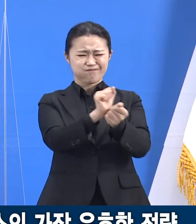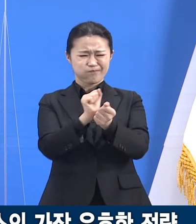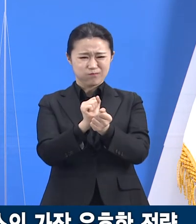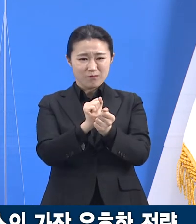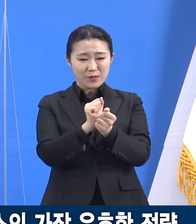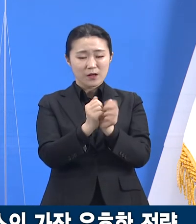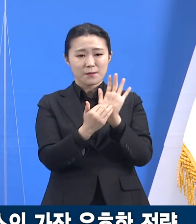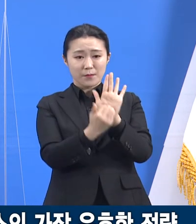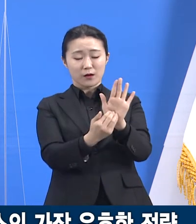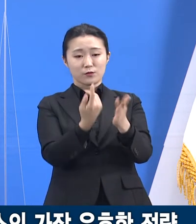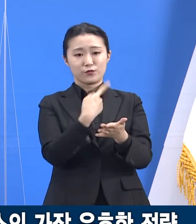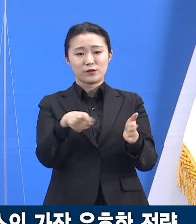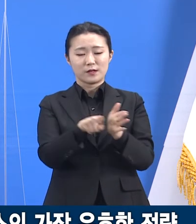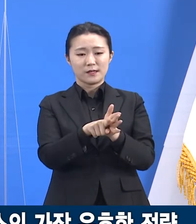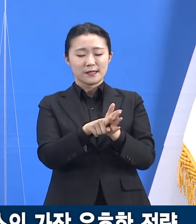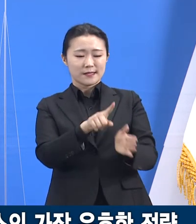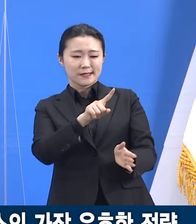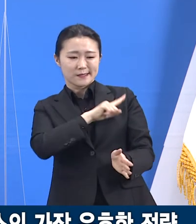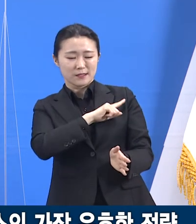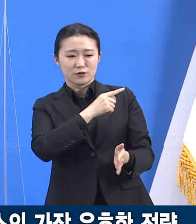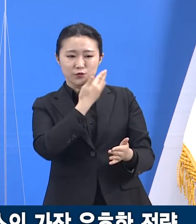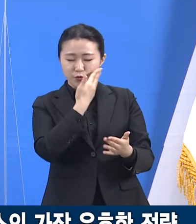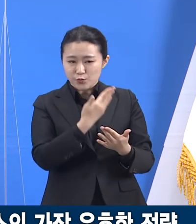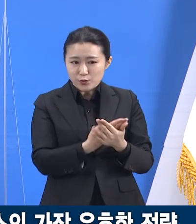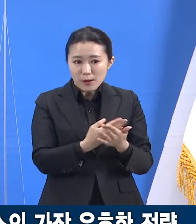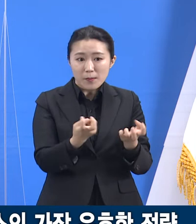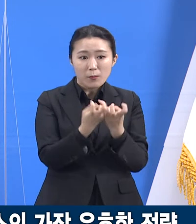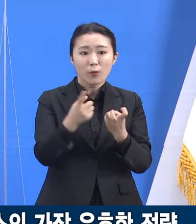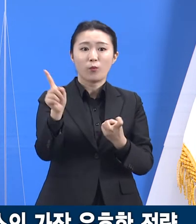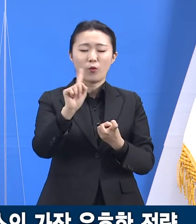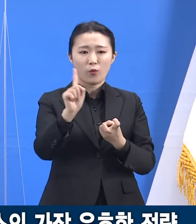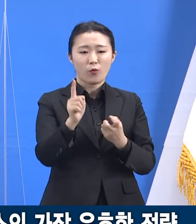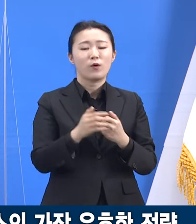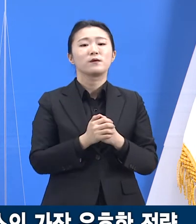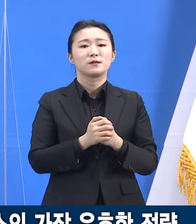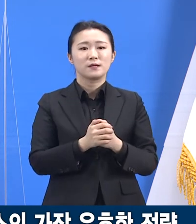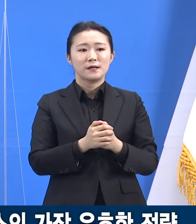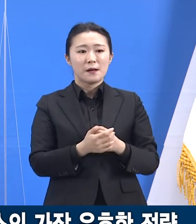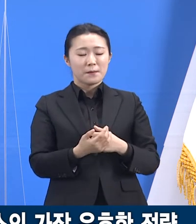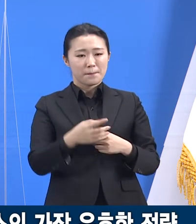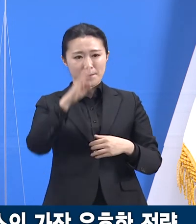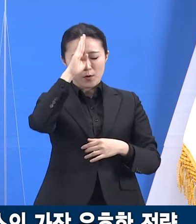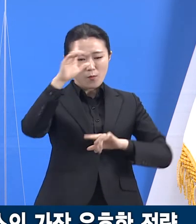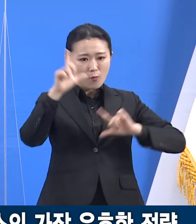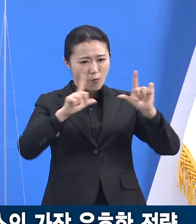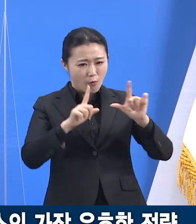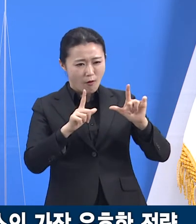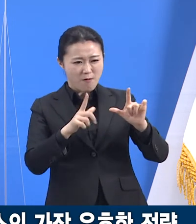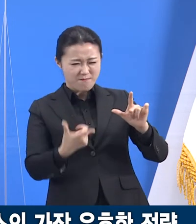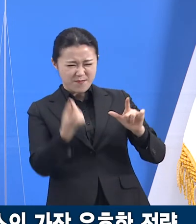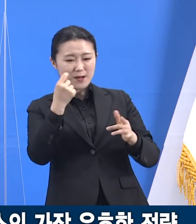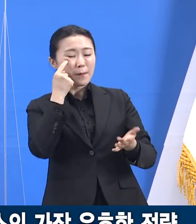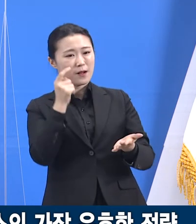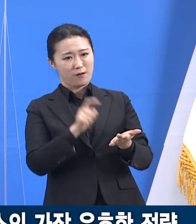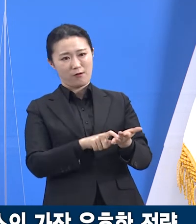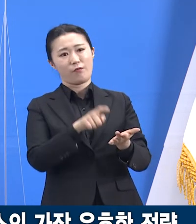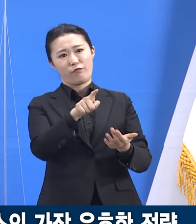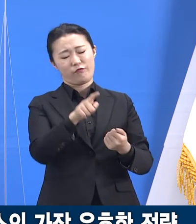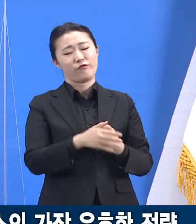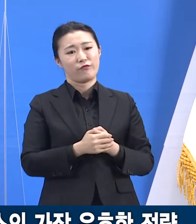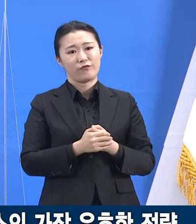경기도는 이를 핵심 전략으로 삼고 정책사업을 벌이고 있습니다. 도민 여러분께서도